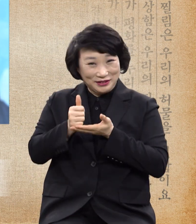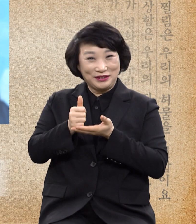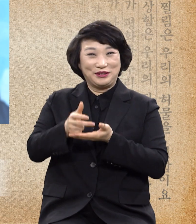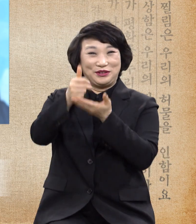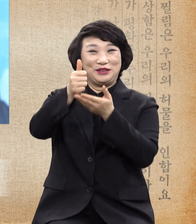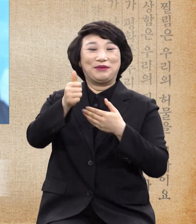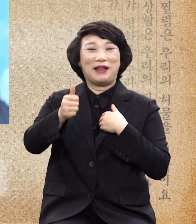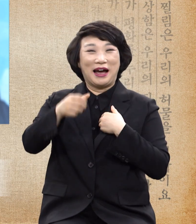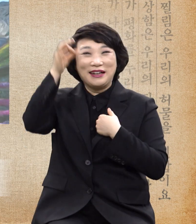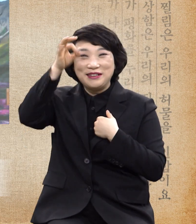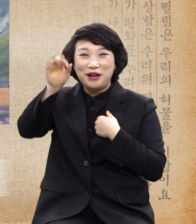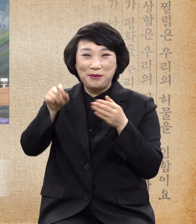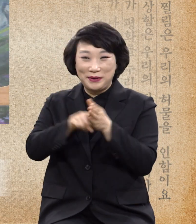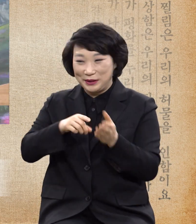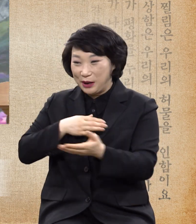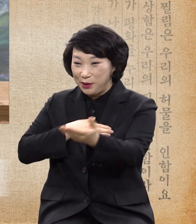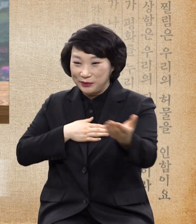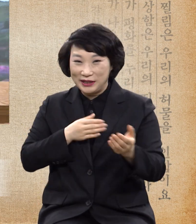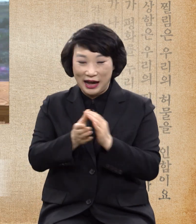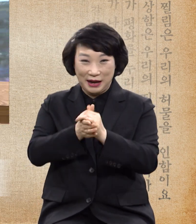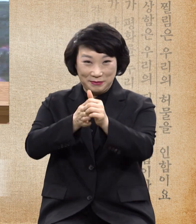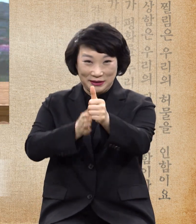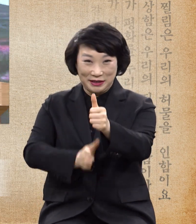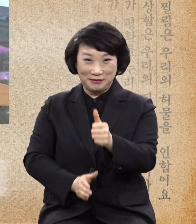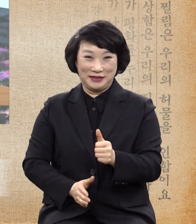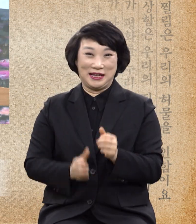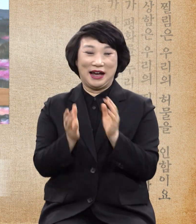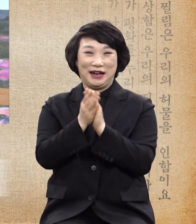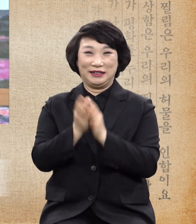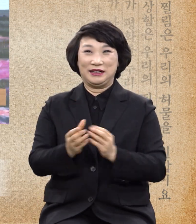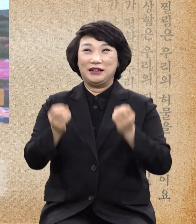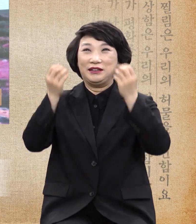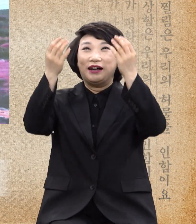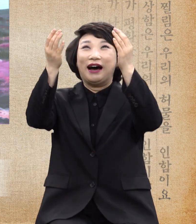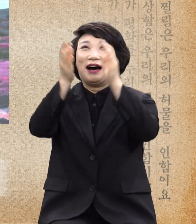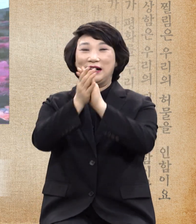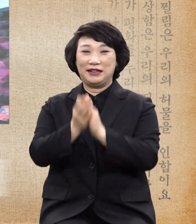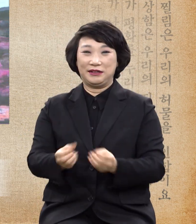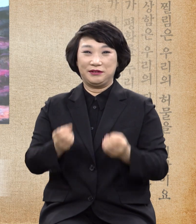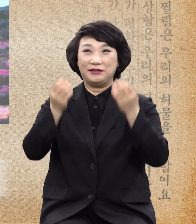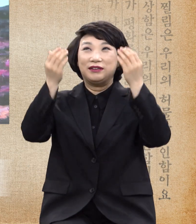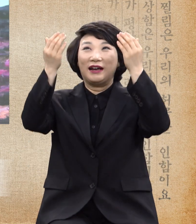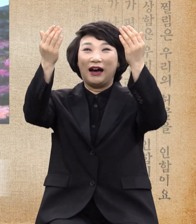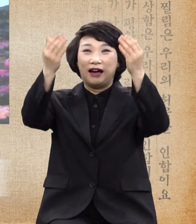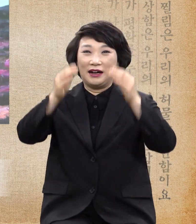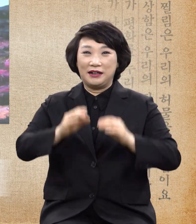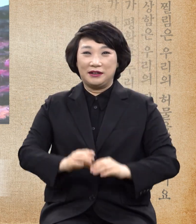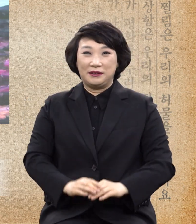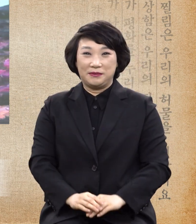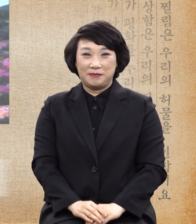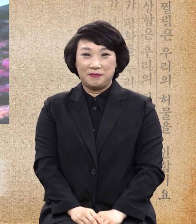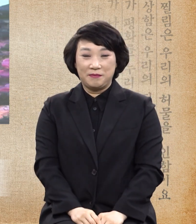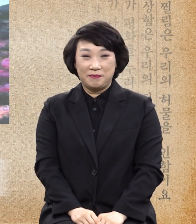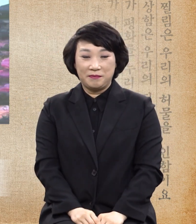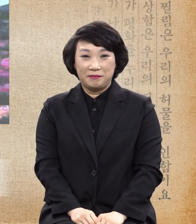할렐루야 할렐루야 예 그래서 하나님은